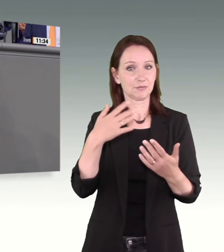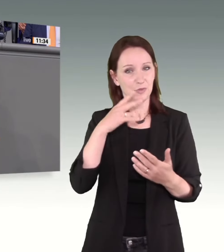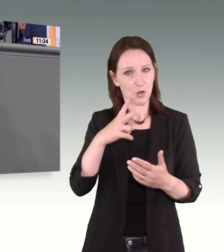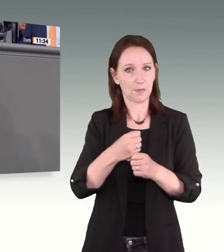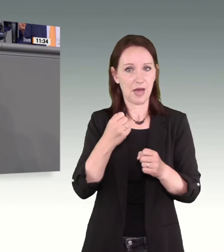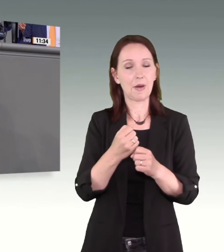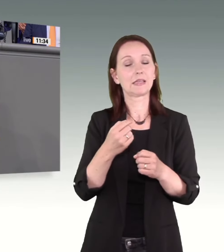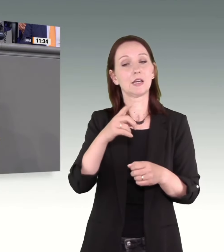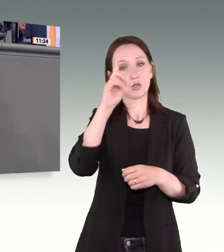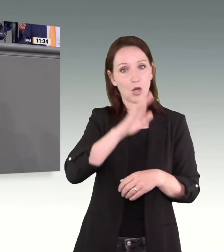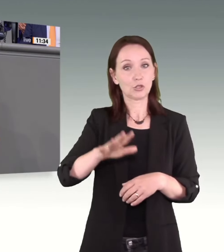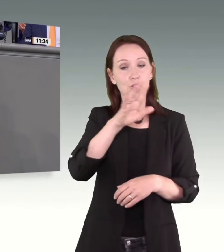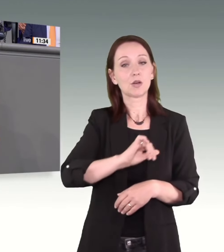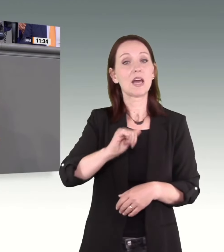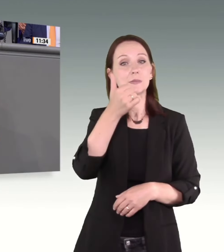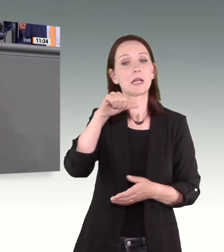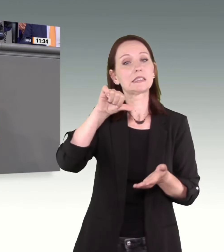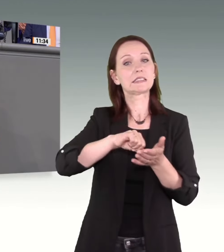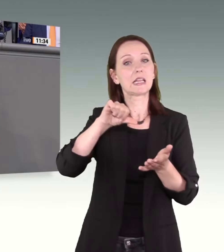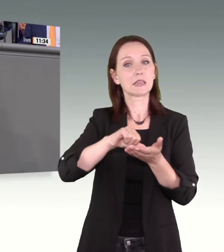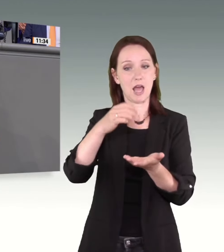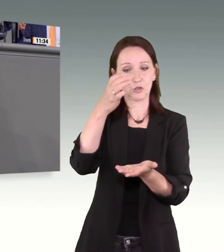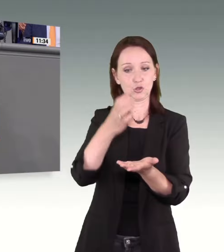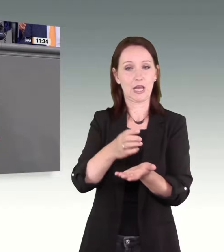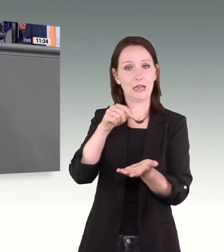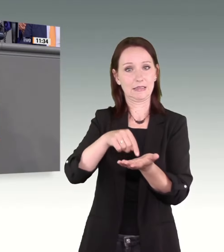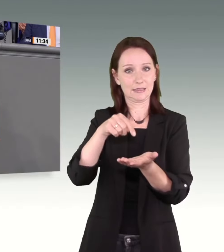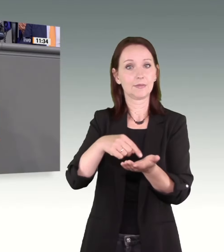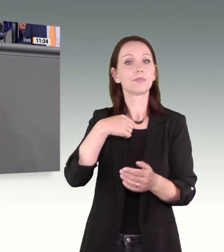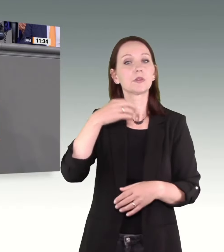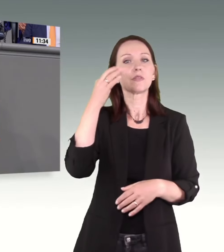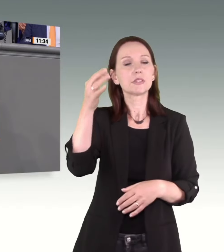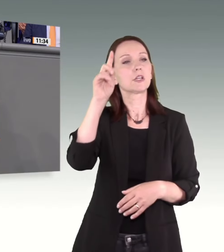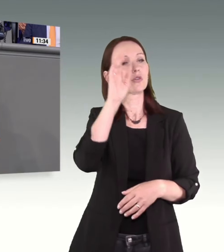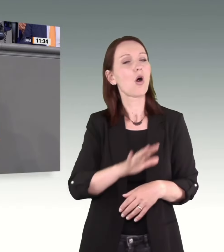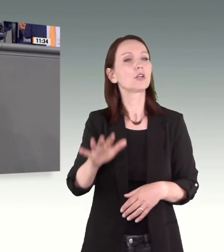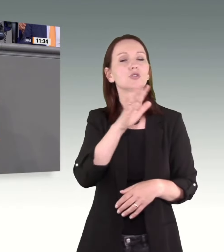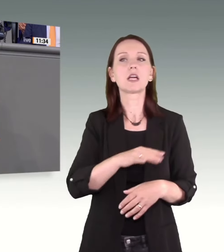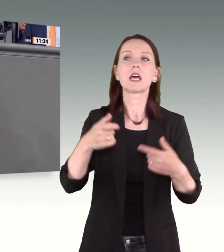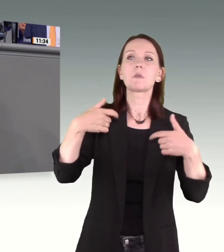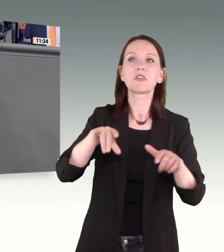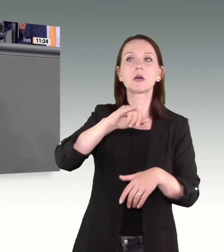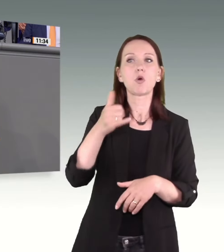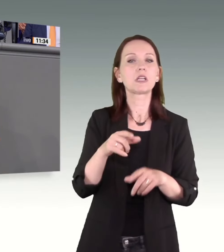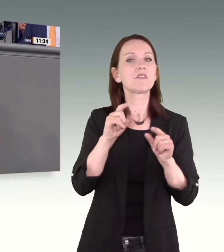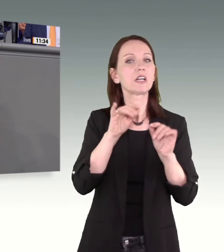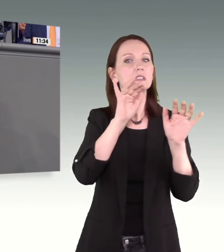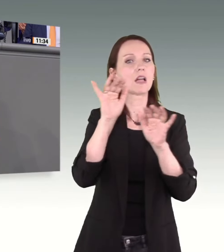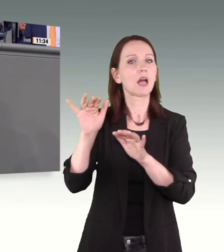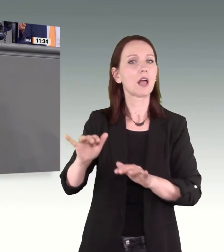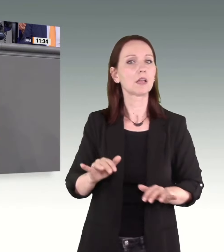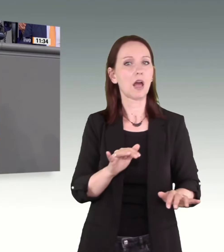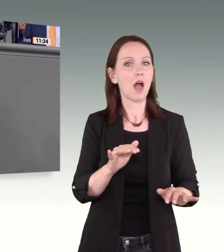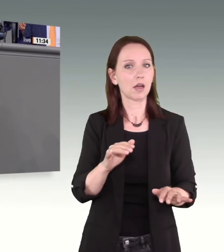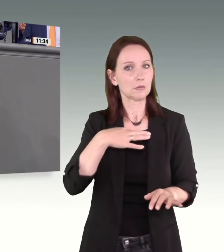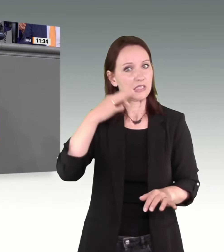Deutschland einzurichten, bei der wir überhaupt wissen, welche Präventionsprojekte es in Deutschland überhaupt gibt, welche evaluiert sind, wo wir